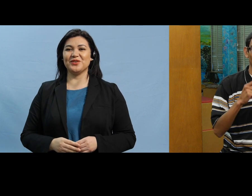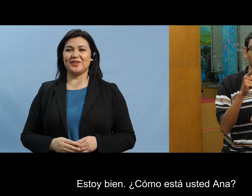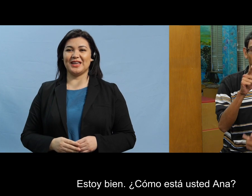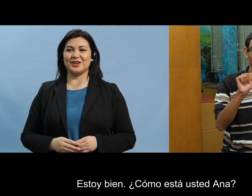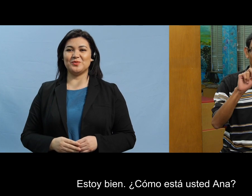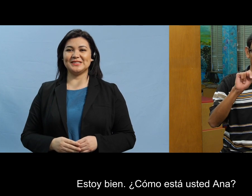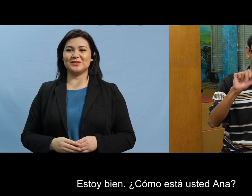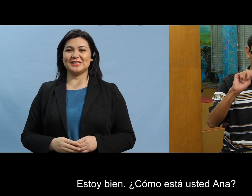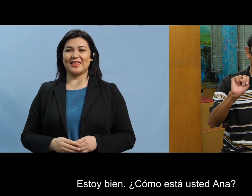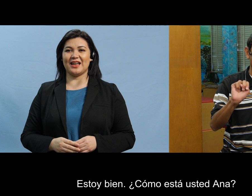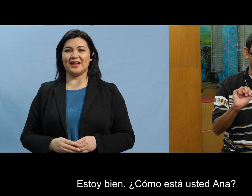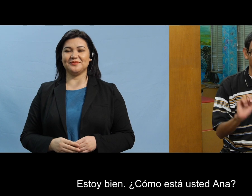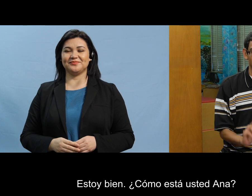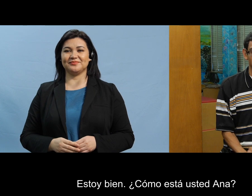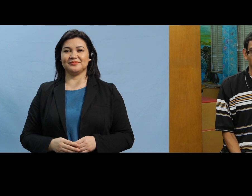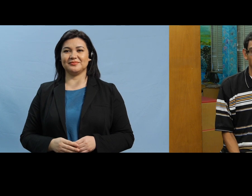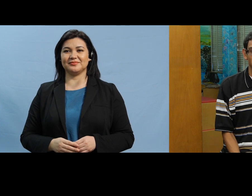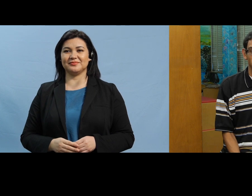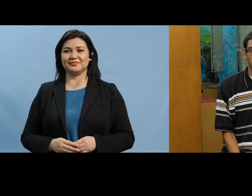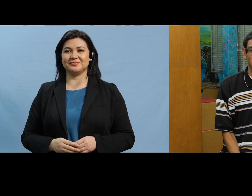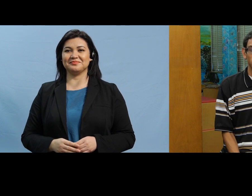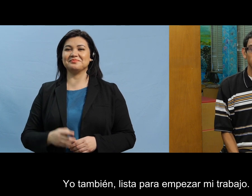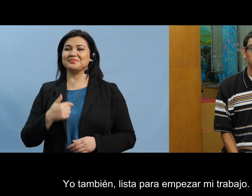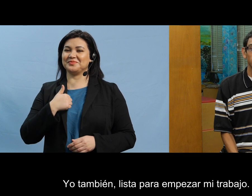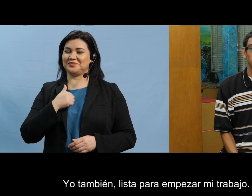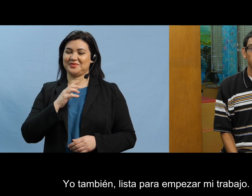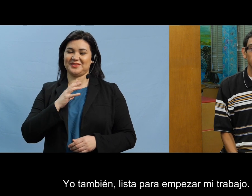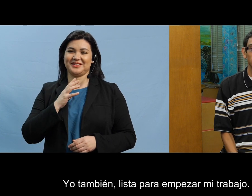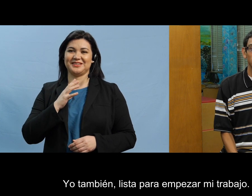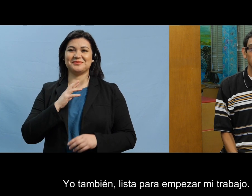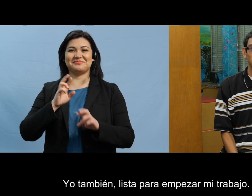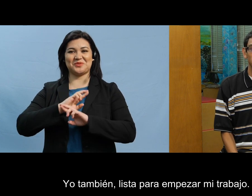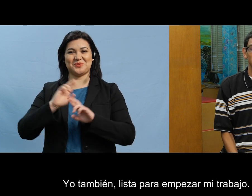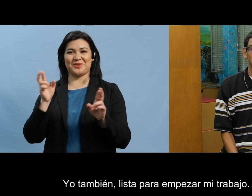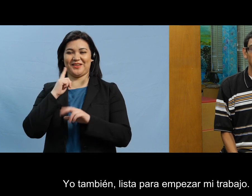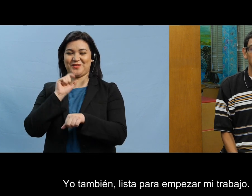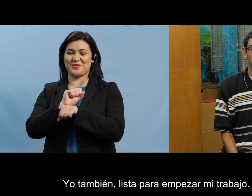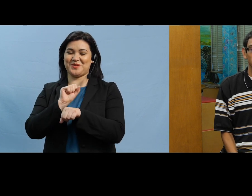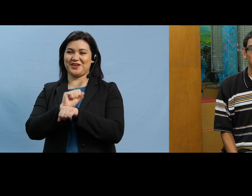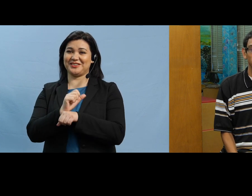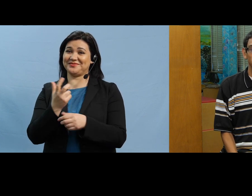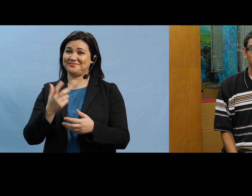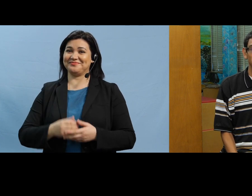estoy bien cómo está usted Ana yo también lista para empezar mi trabajo